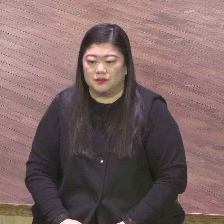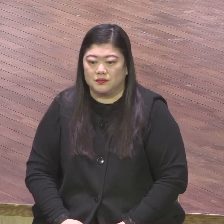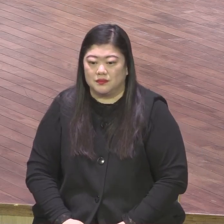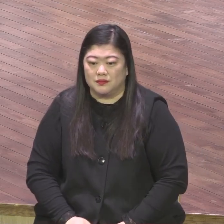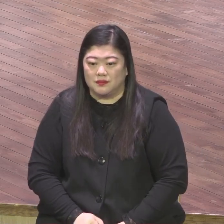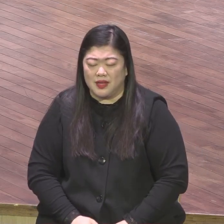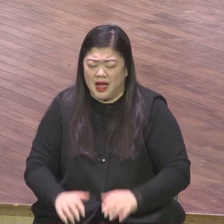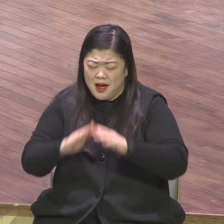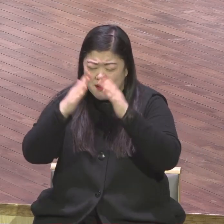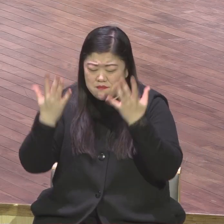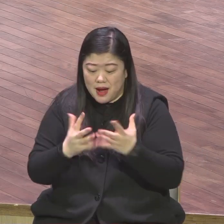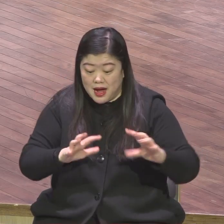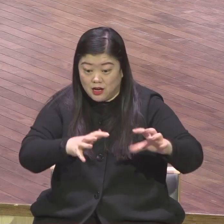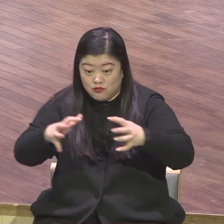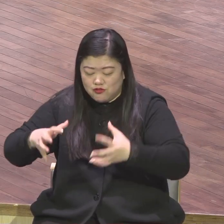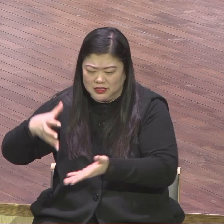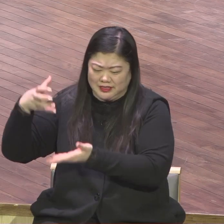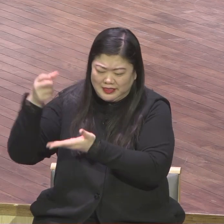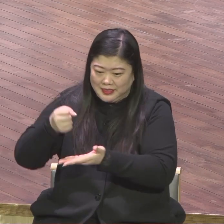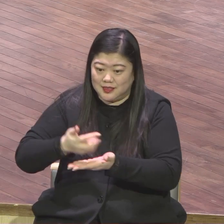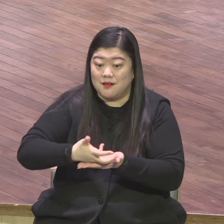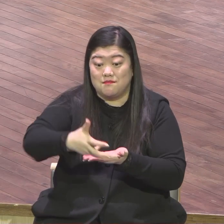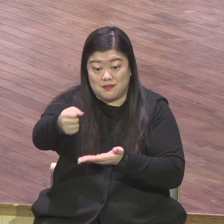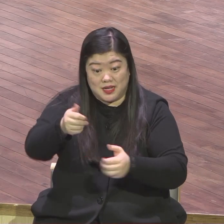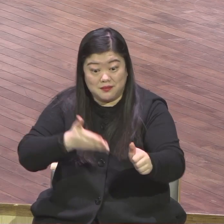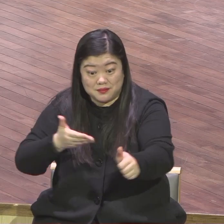되는 초월적 응답의 주역으로 서게 되기를 점으로 축복합니다